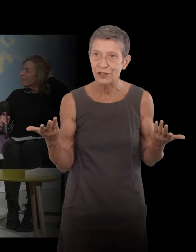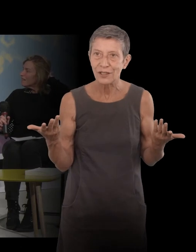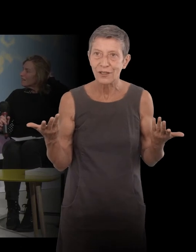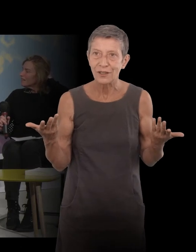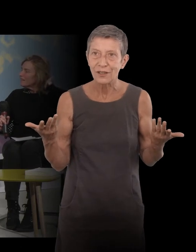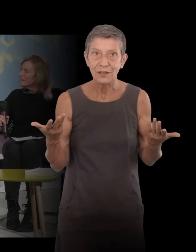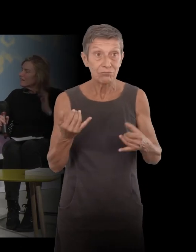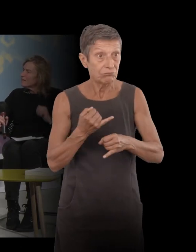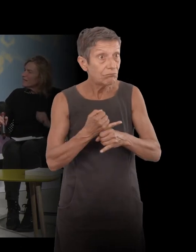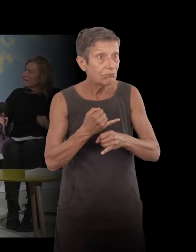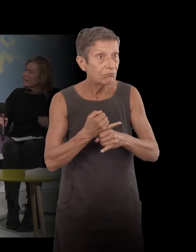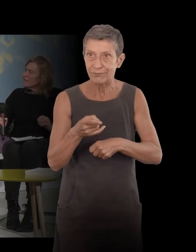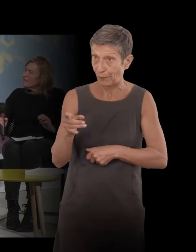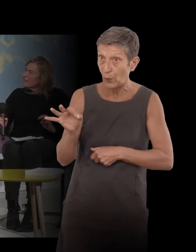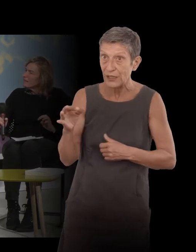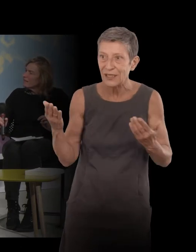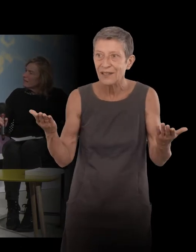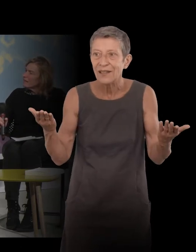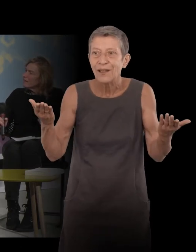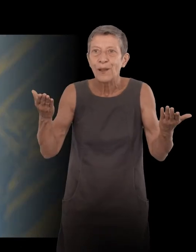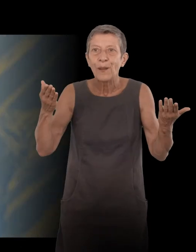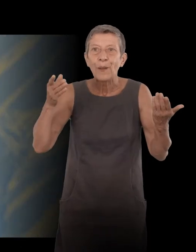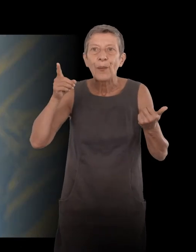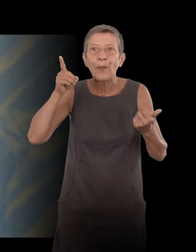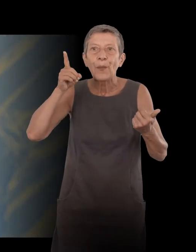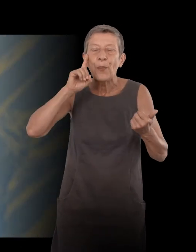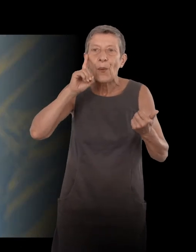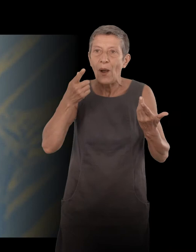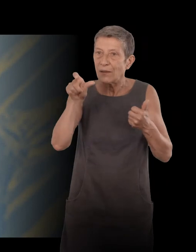les yiddishistes se rendent compte.